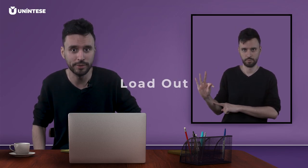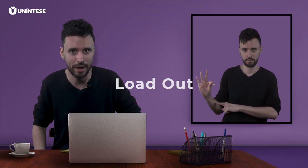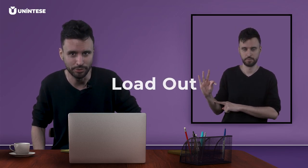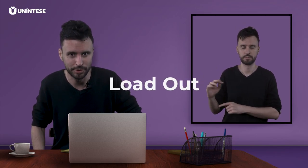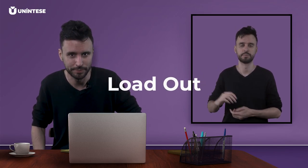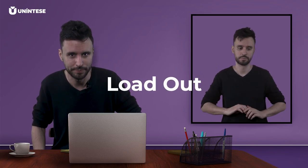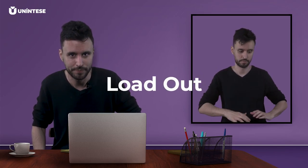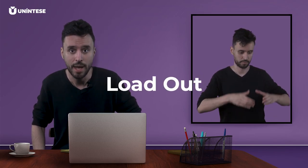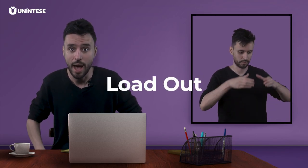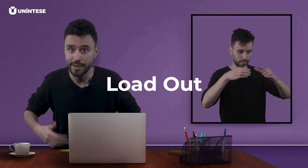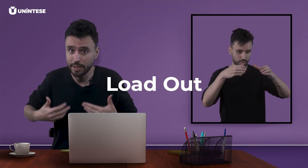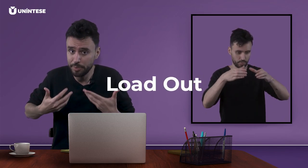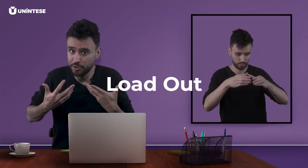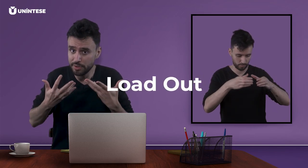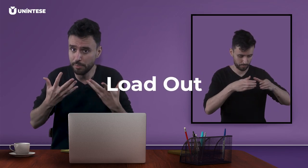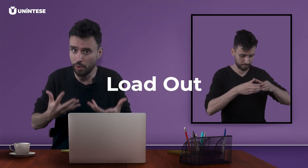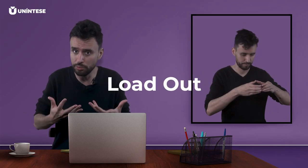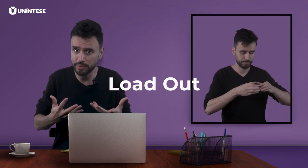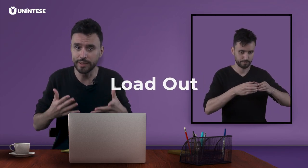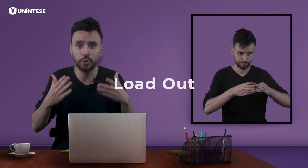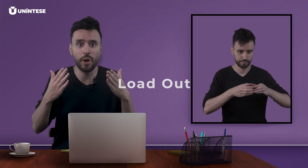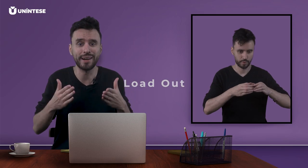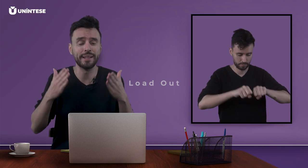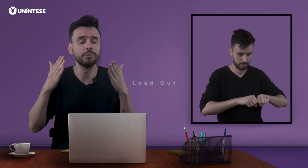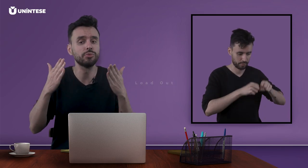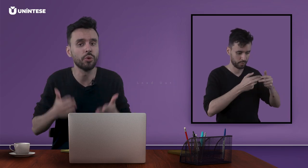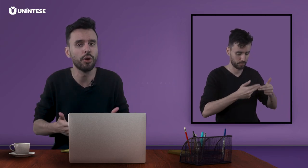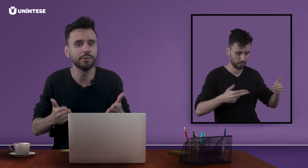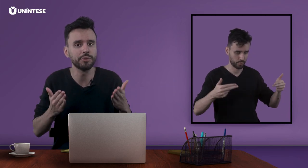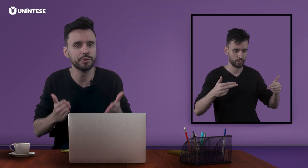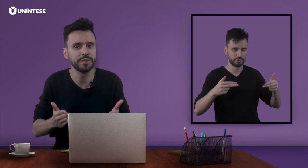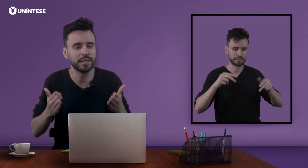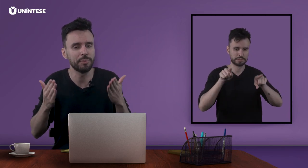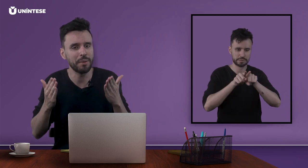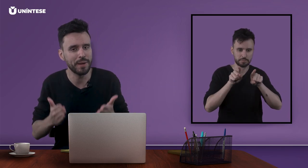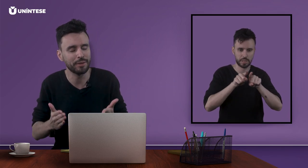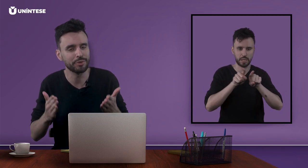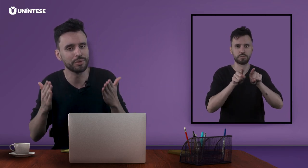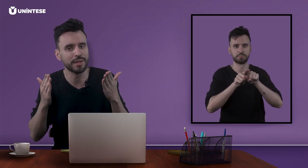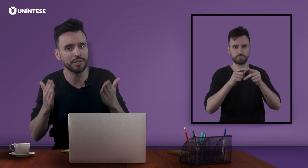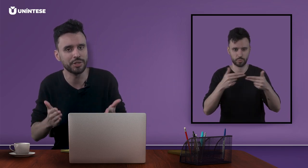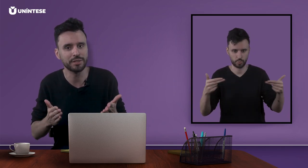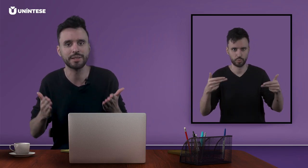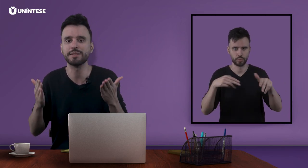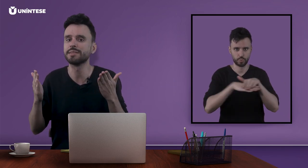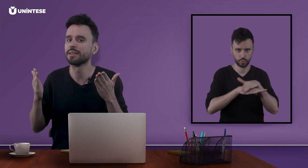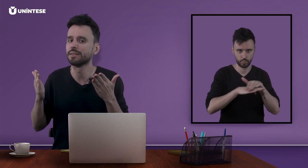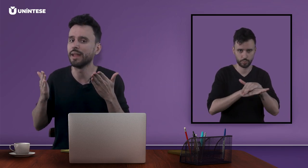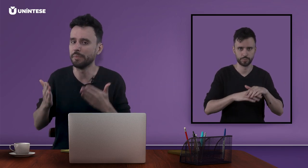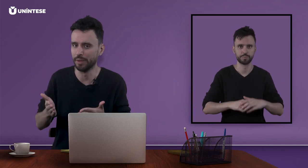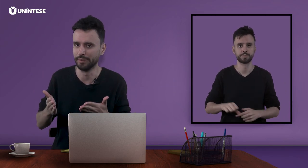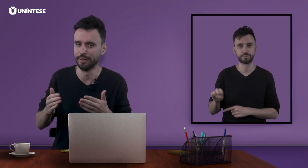loadout. A equipe desmonta e guarda todos os equipamentos dos artistas da banda.